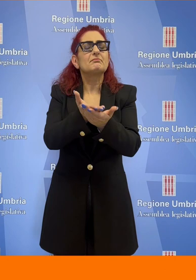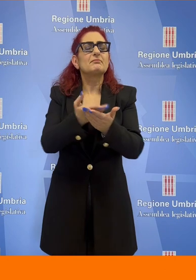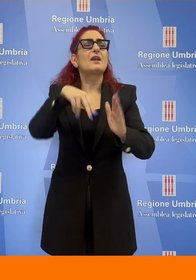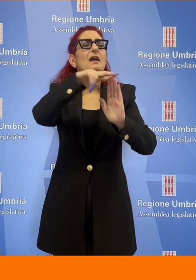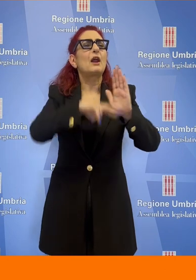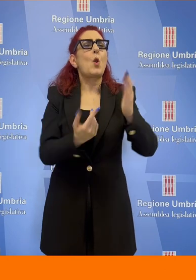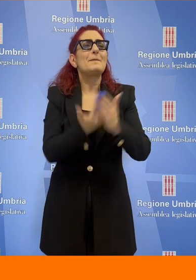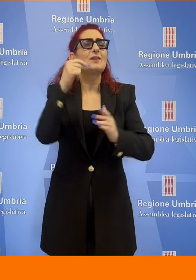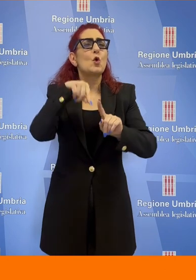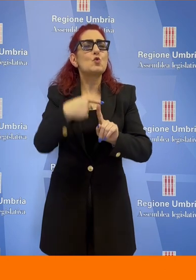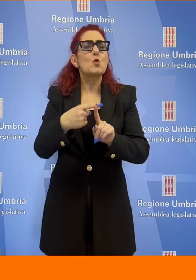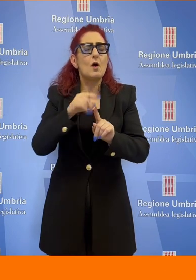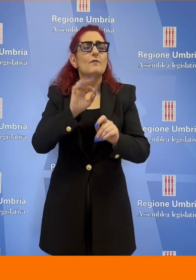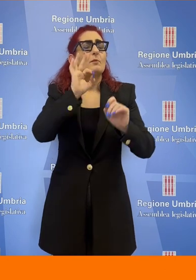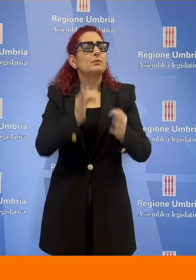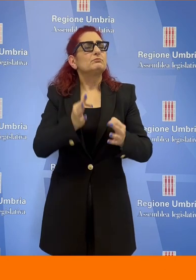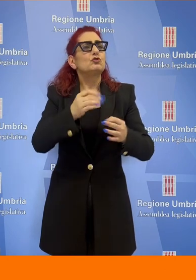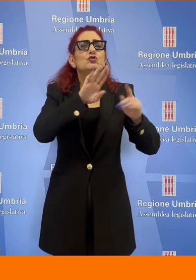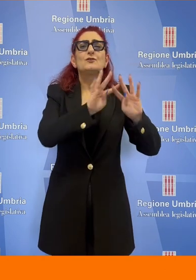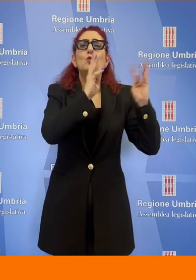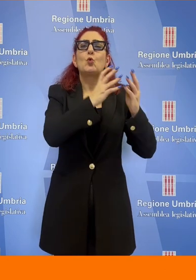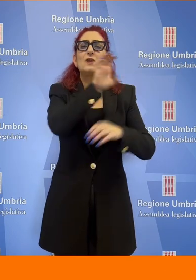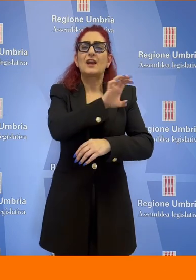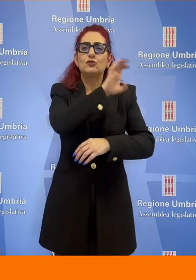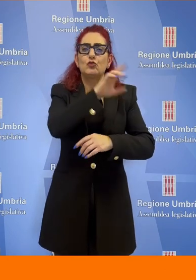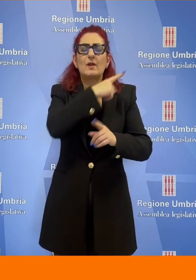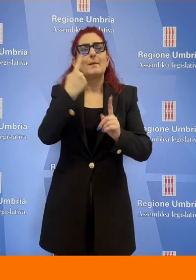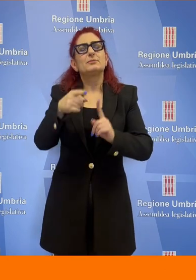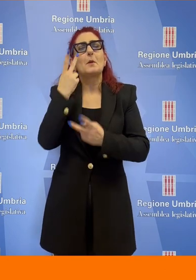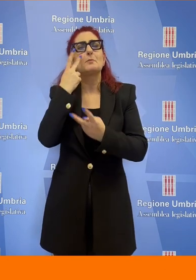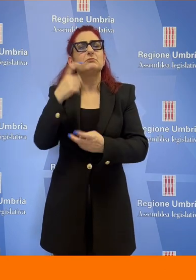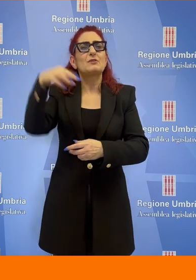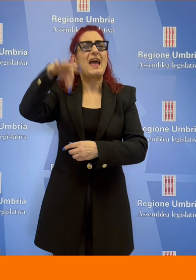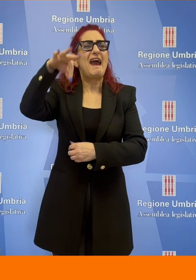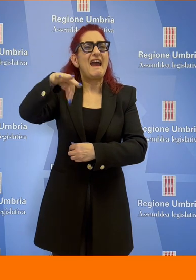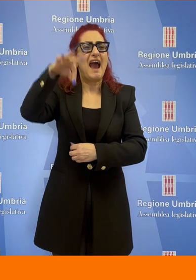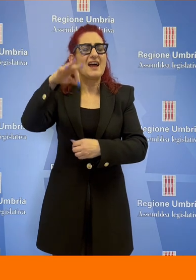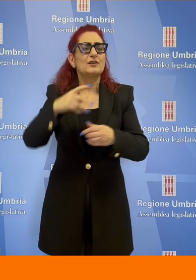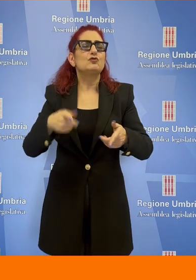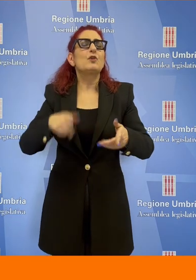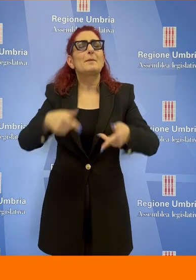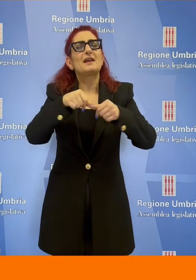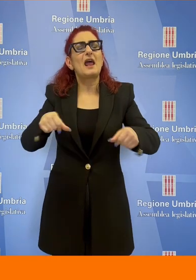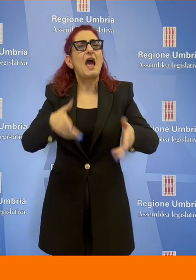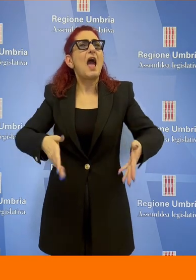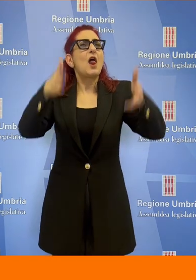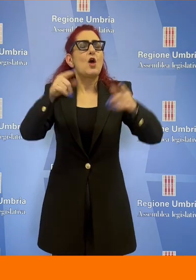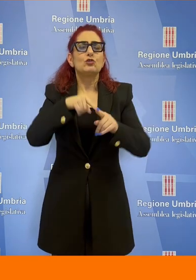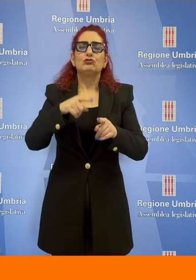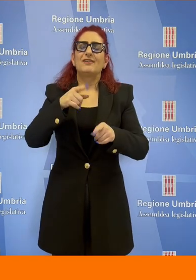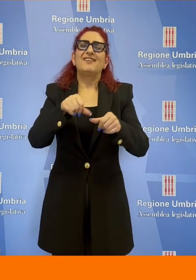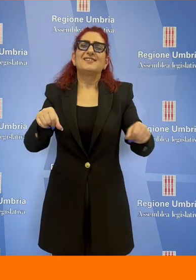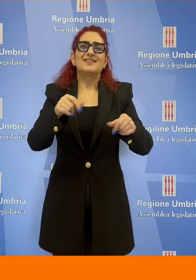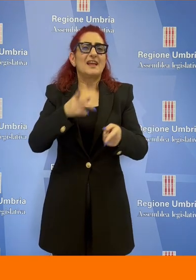regolamento predisposto dalla Giunta regionale per i canoni di locazione degli alloggi di edilizia